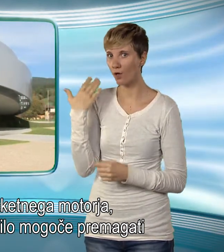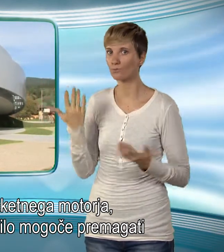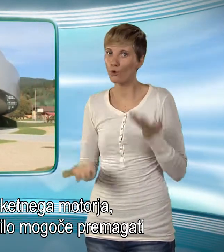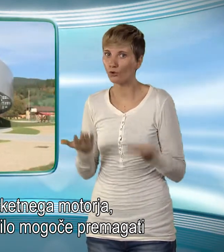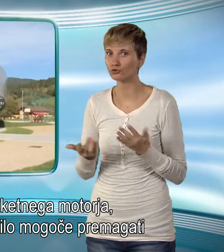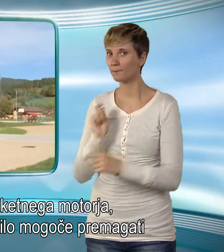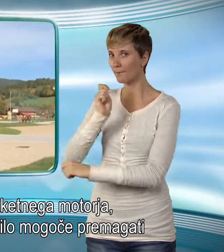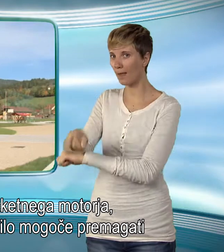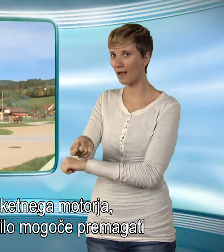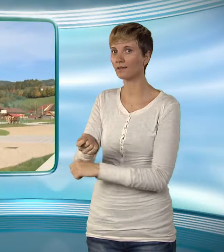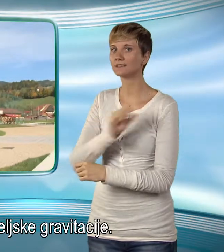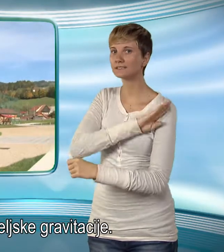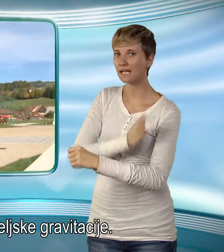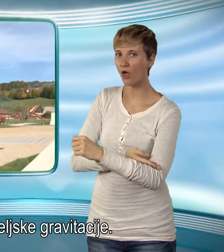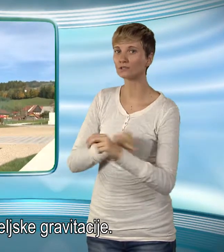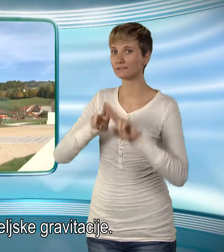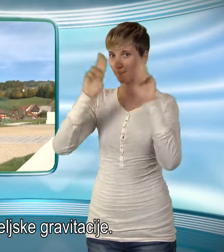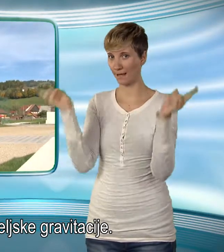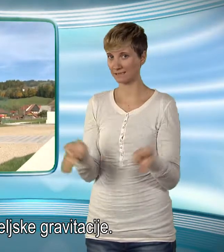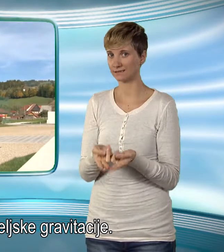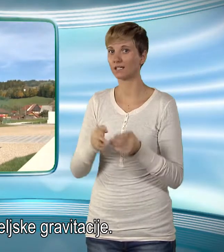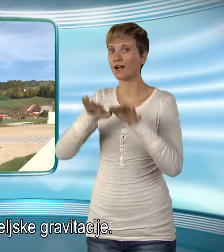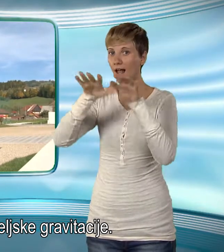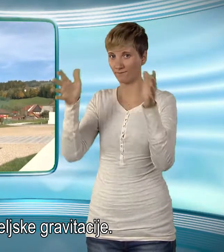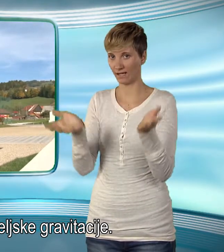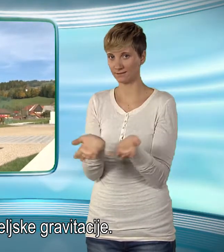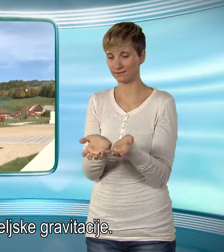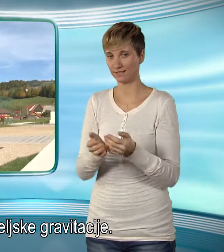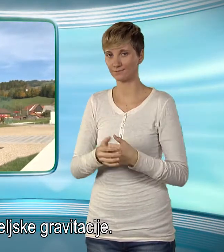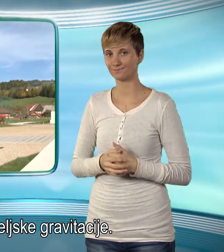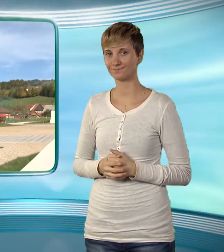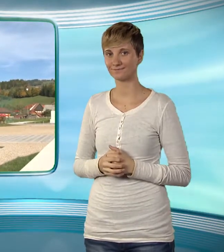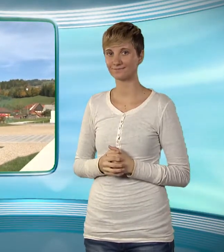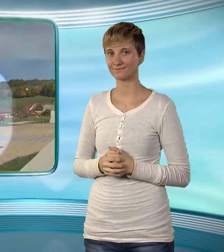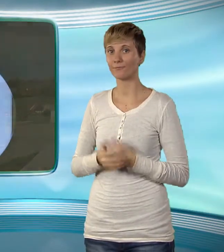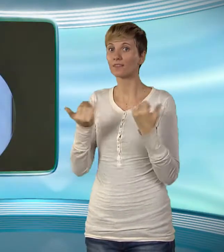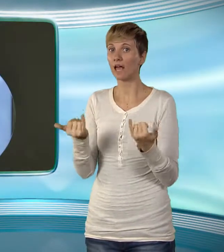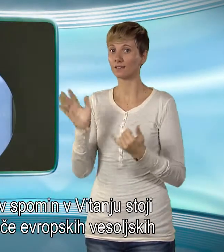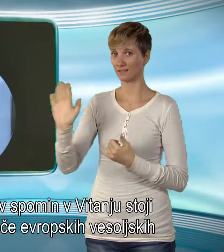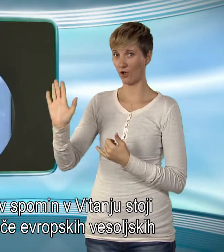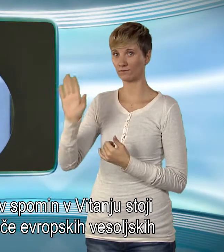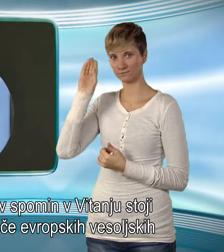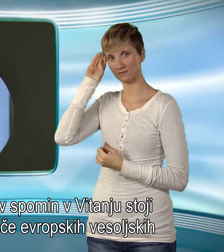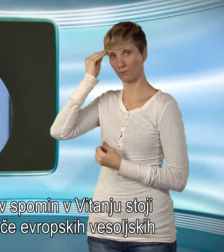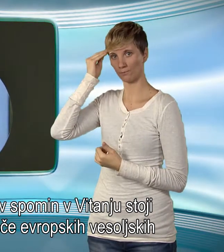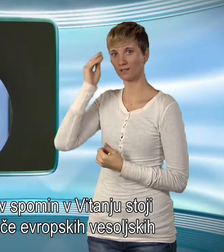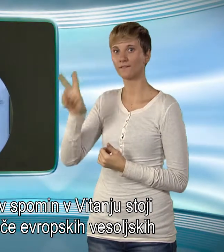mogoče premagati silo zemljske gravitacije. Danes v njegov spomin v